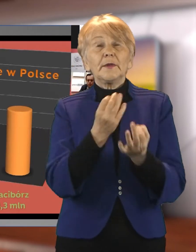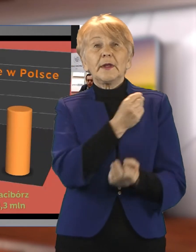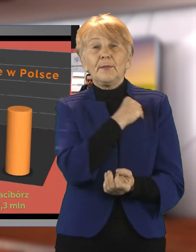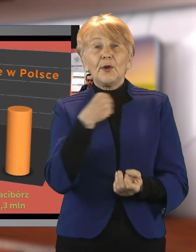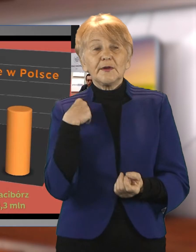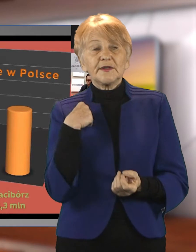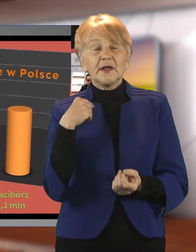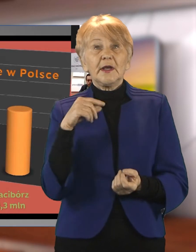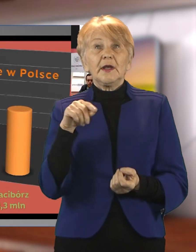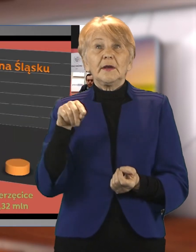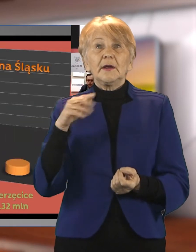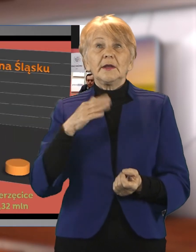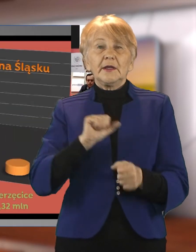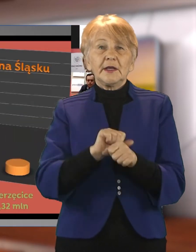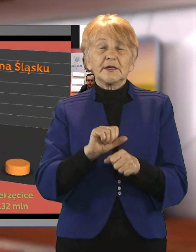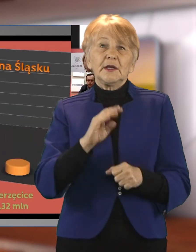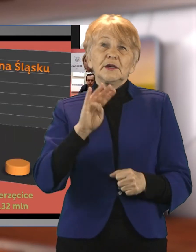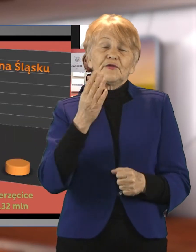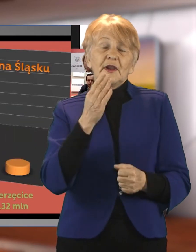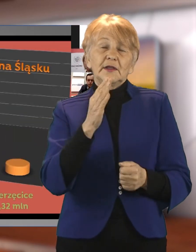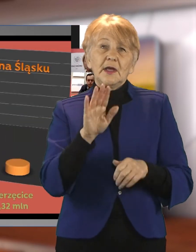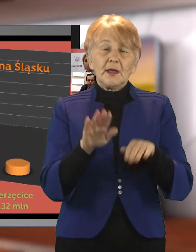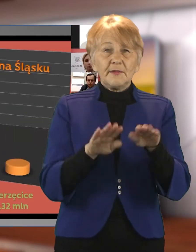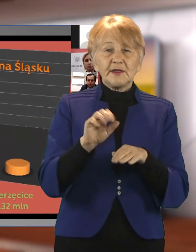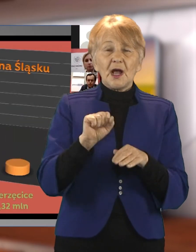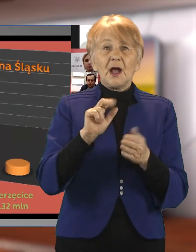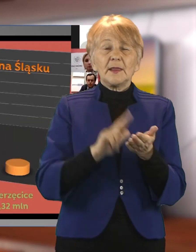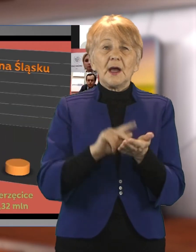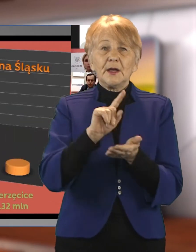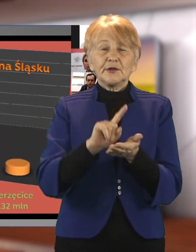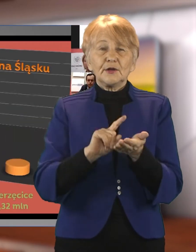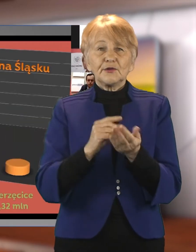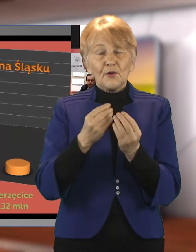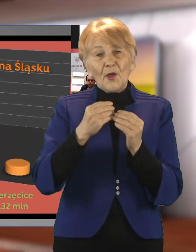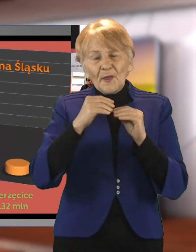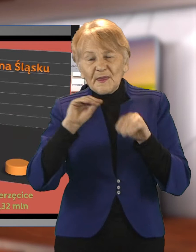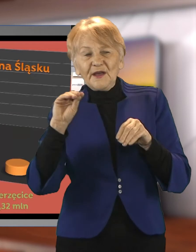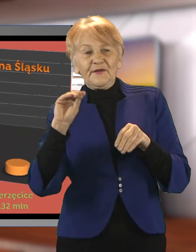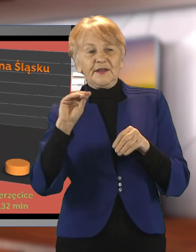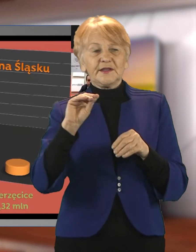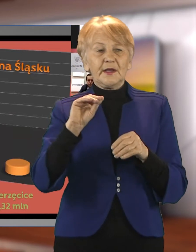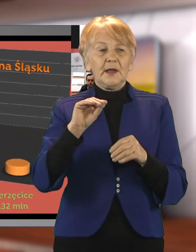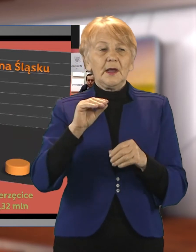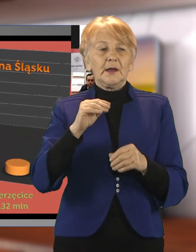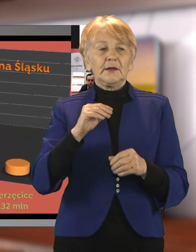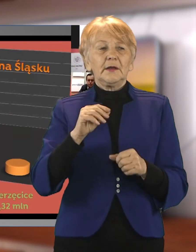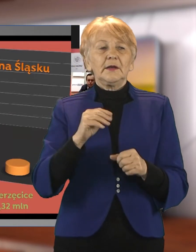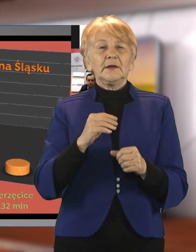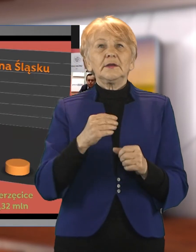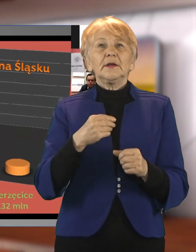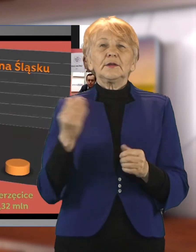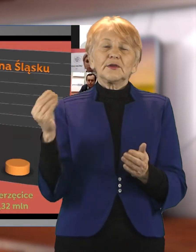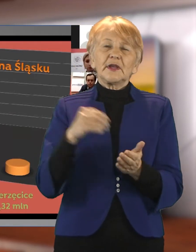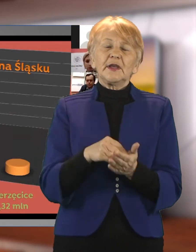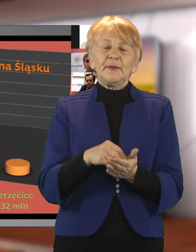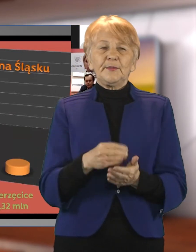Rzeszów, Wolsztyn, Warszawa, a na terenie Śląska rzeczywiście największe 3,3 miliona powędruje do Raciborza